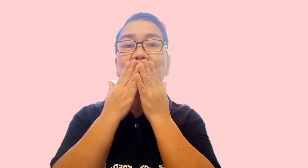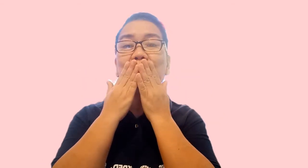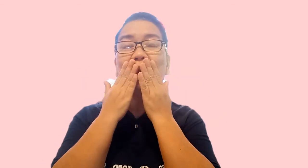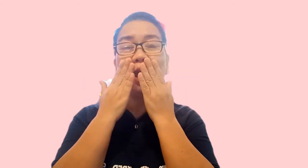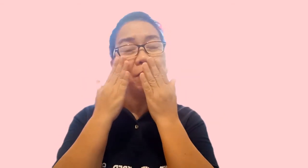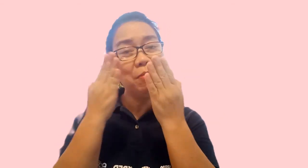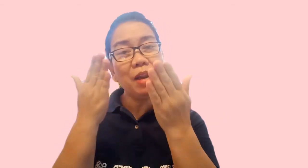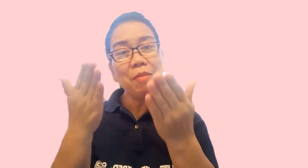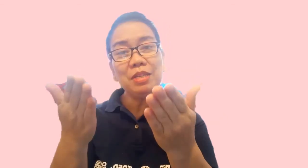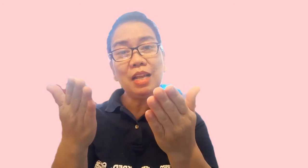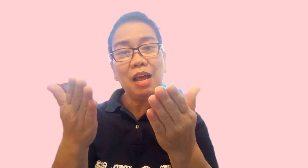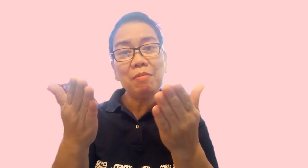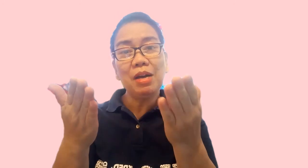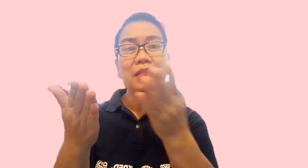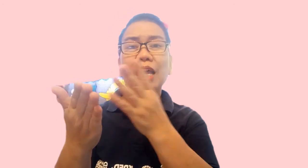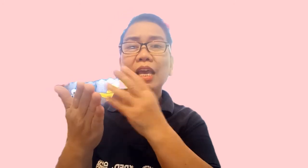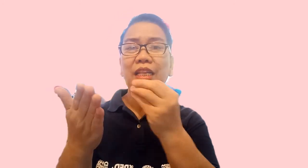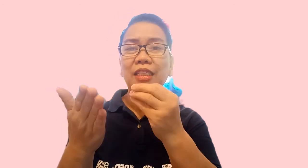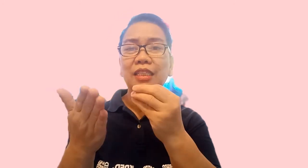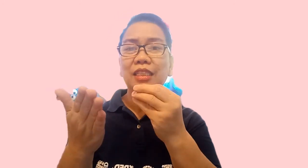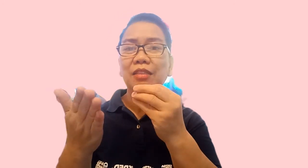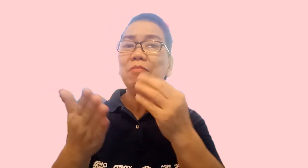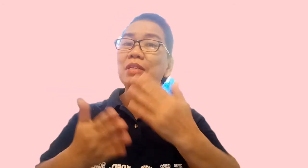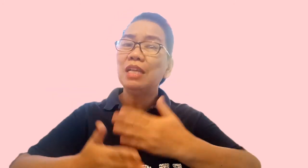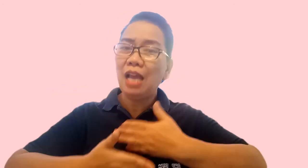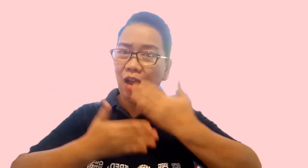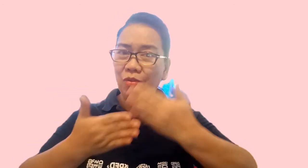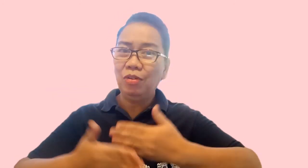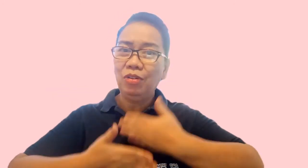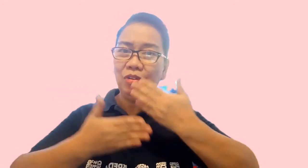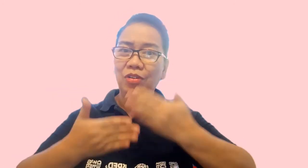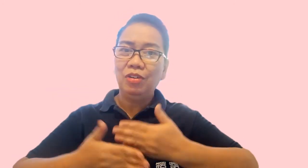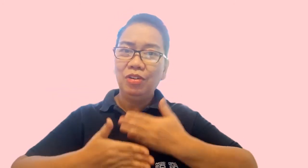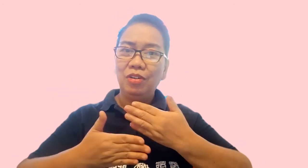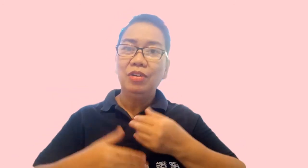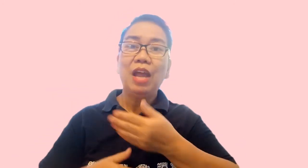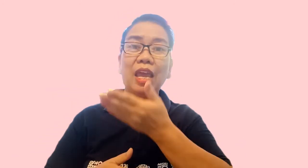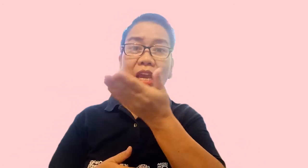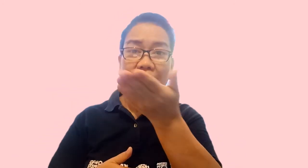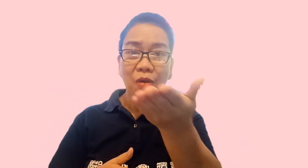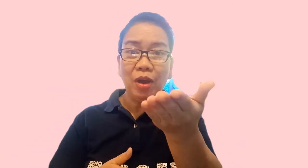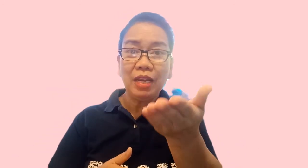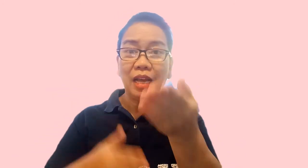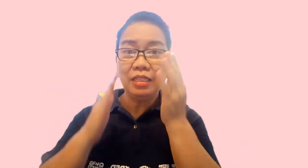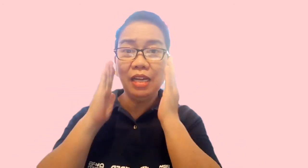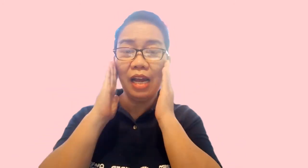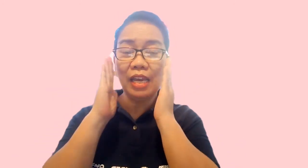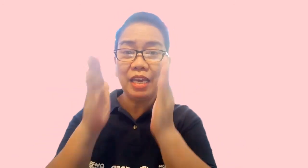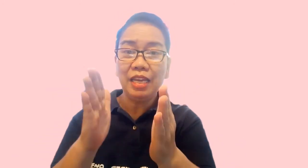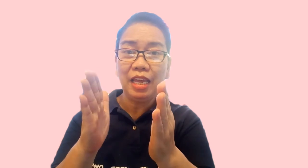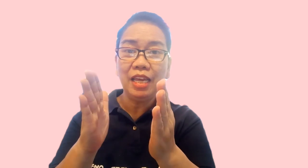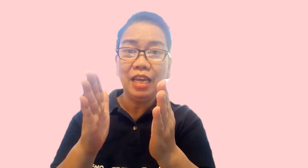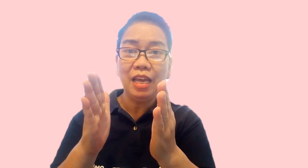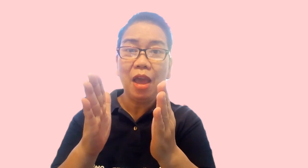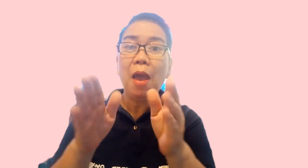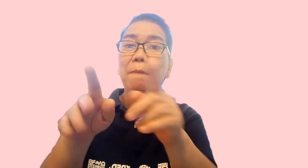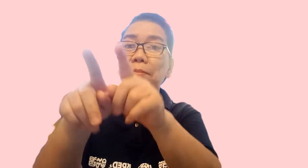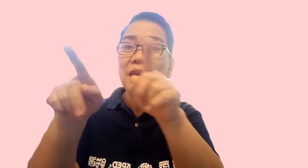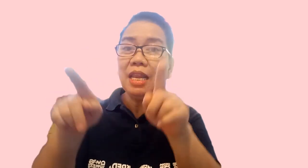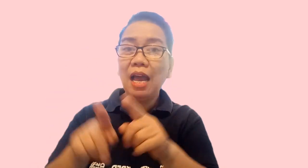Maraming maraming salamat and masaya ako na ikaw ay nandyan nakikinig bilang